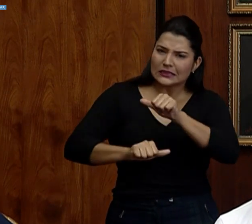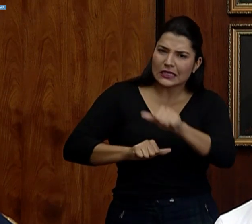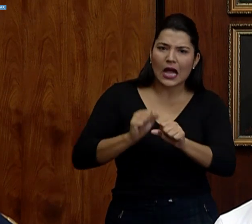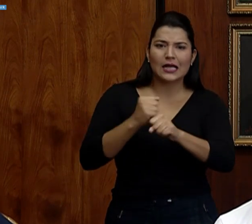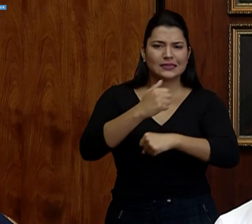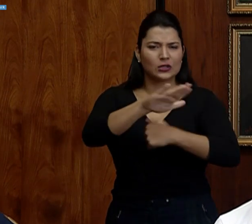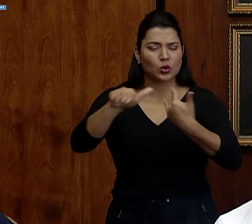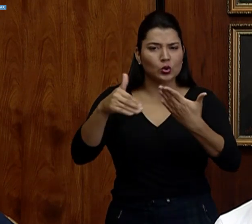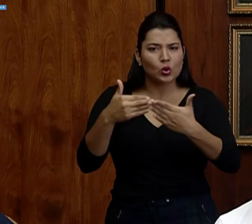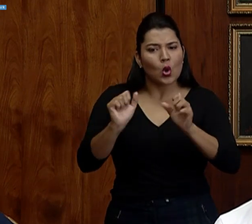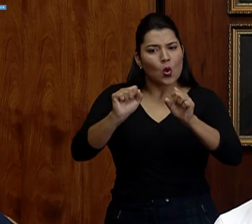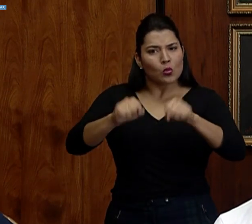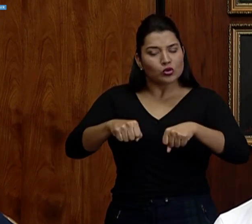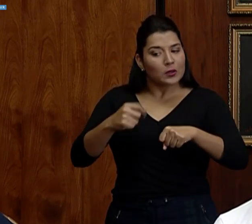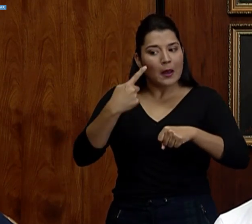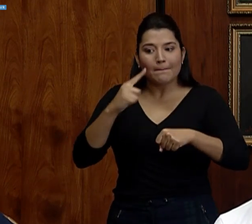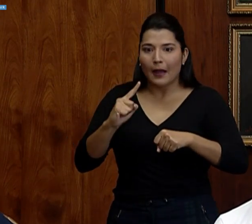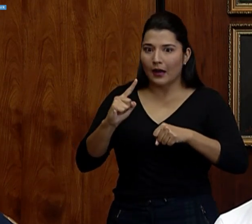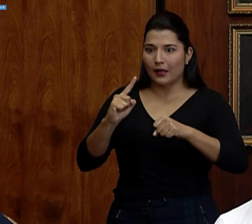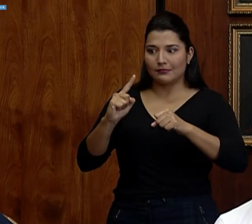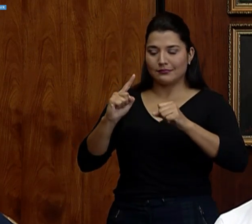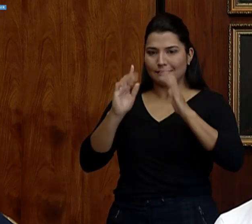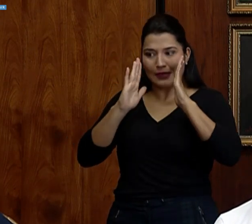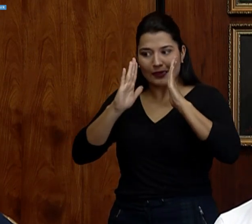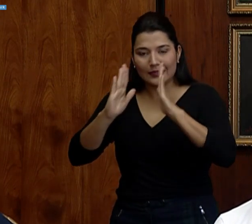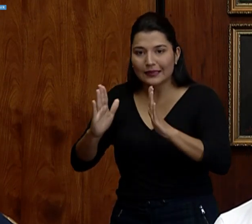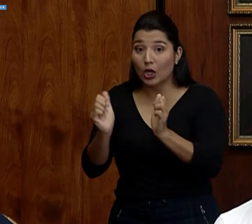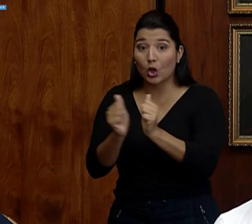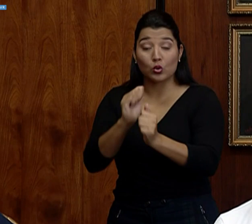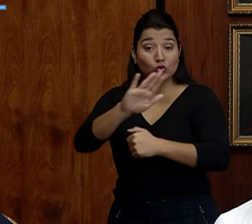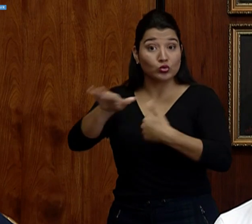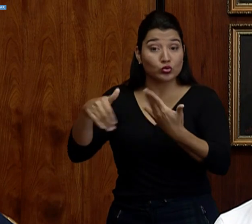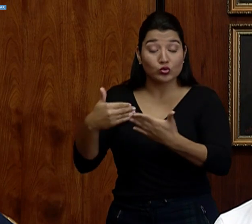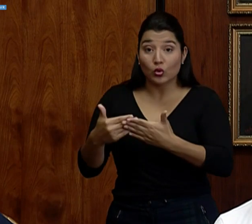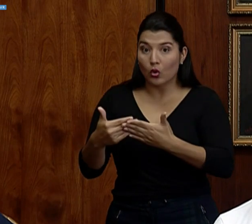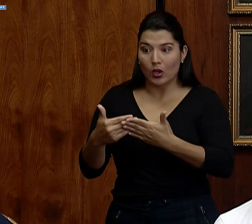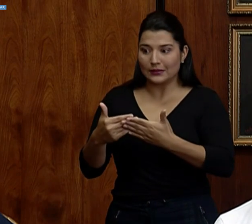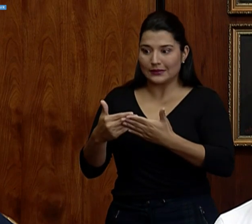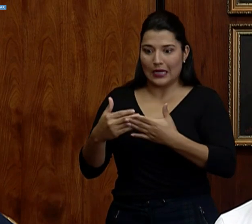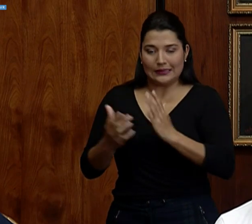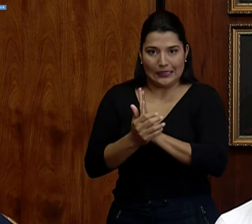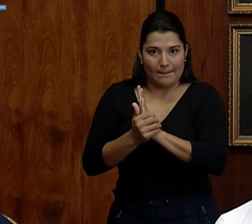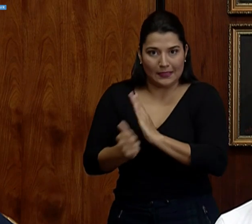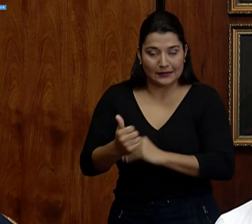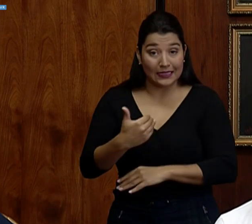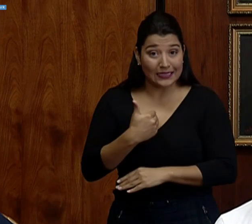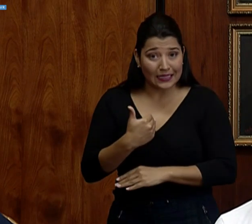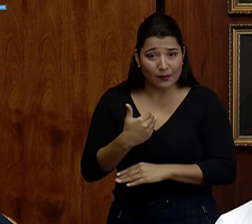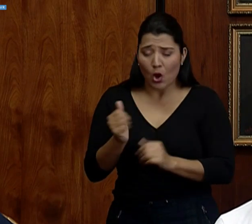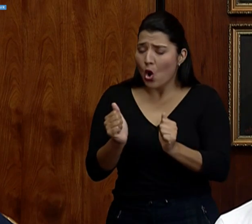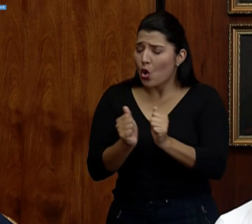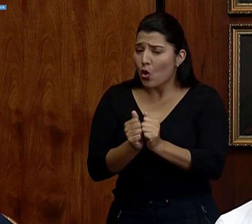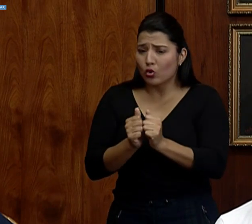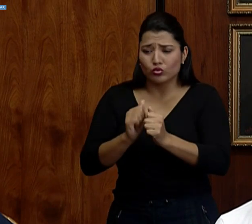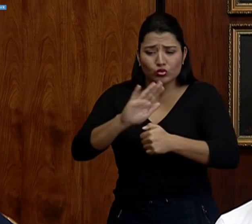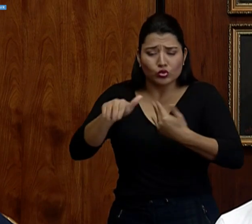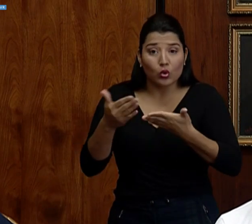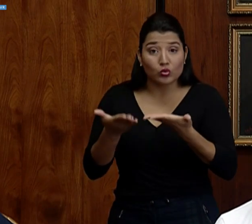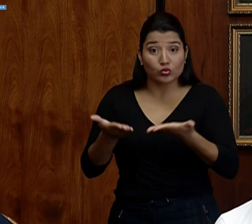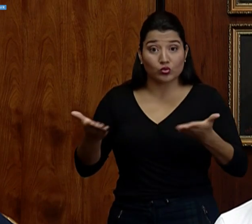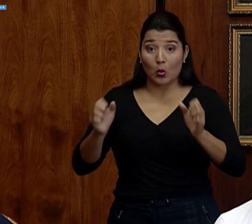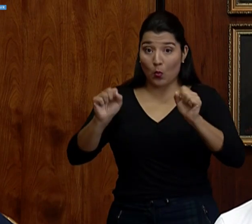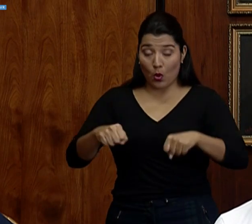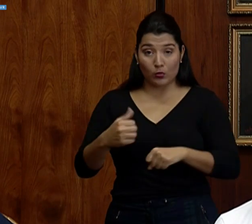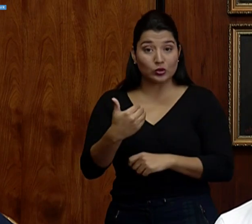capacidades instaladas, nuestra cantidad de insumos que podamos tener, tanto en